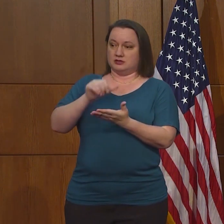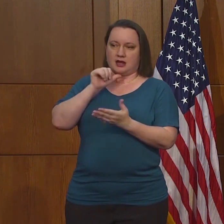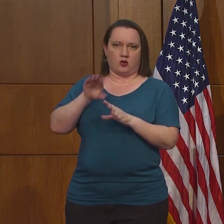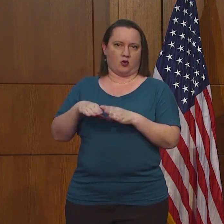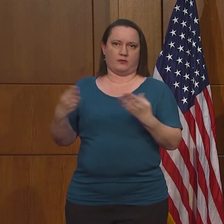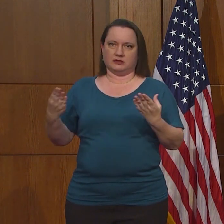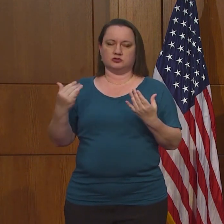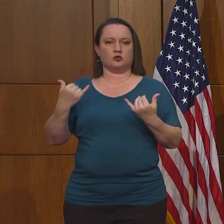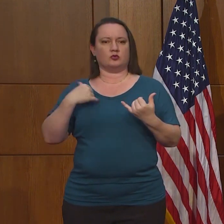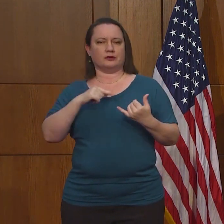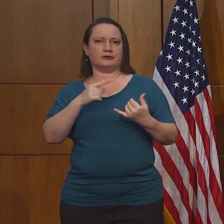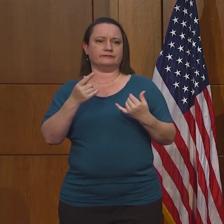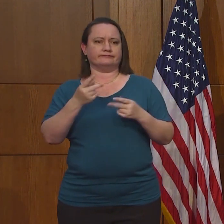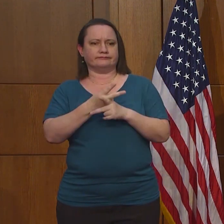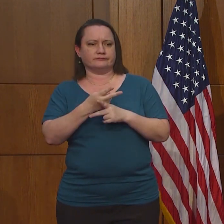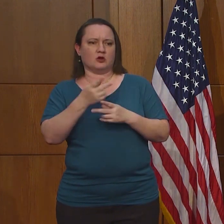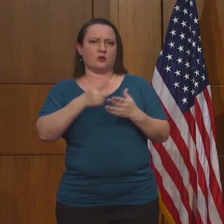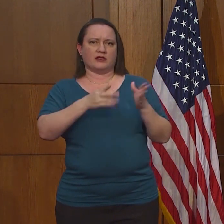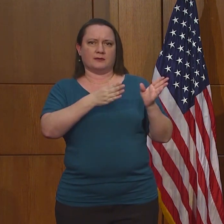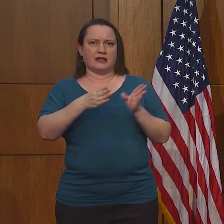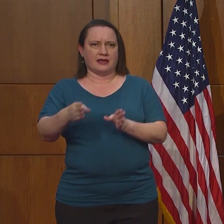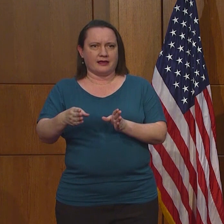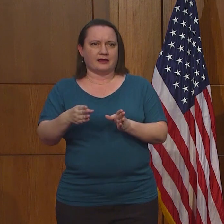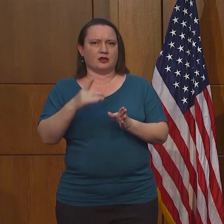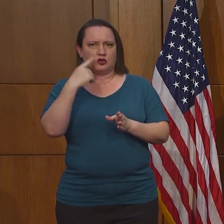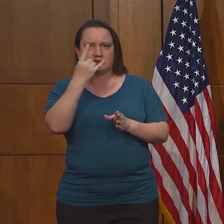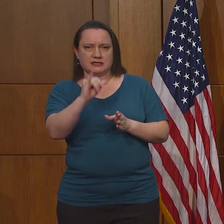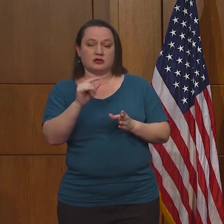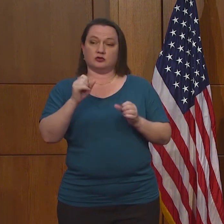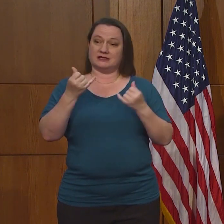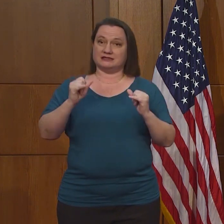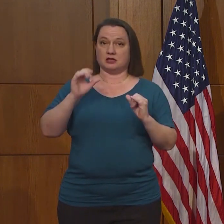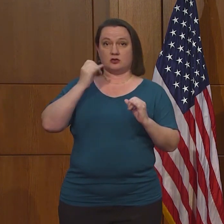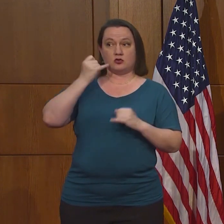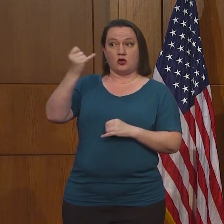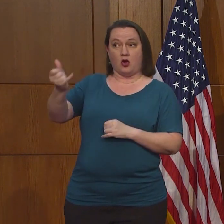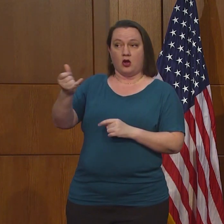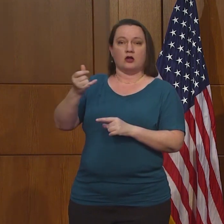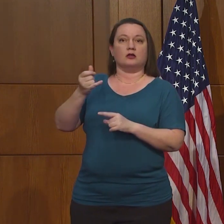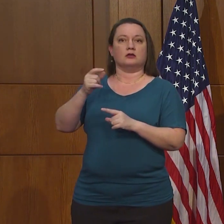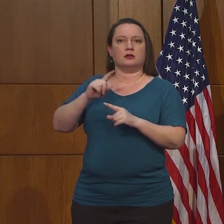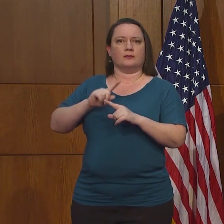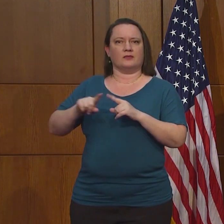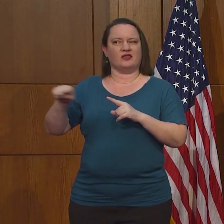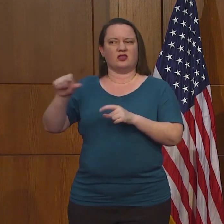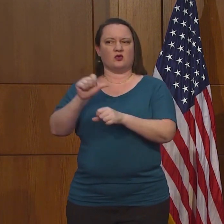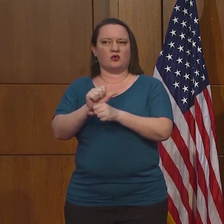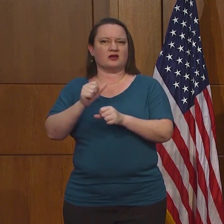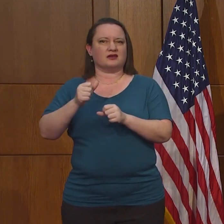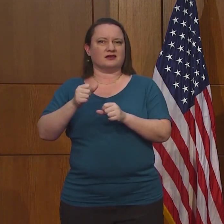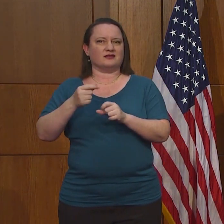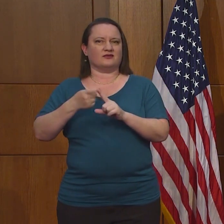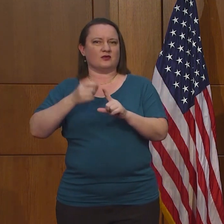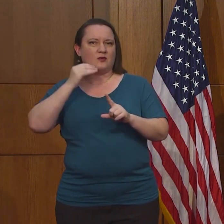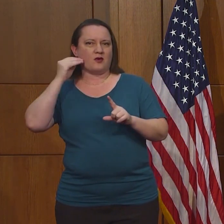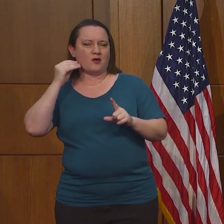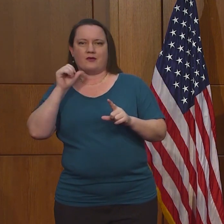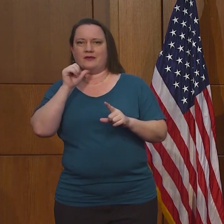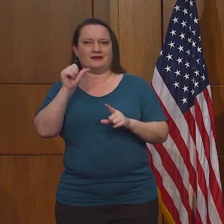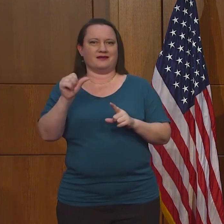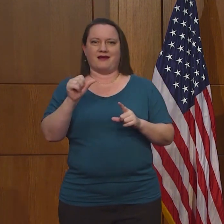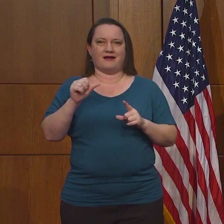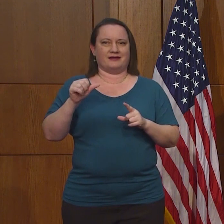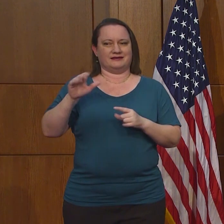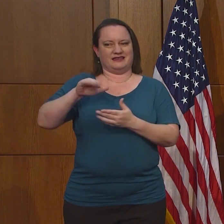y no tenemos la tecnología todavía, pero usted todavía pueden llamarlos, pero están trabajando desde sus casas. La siguiente